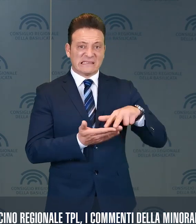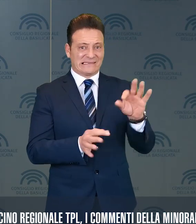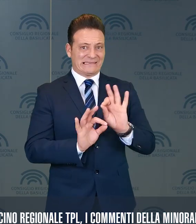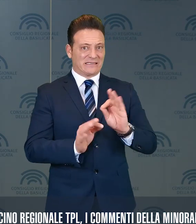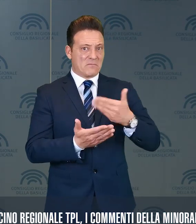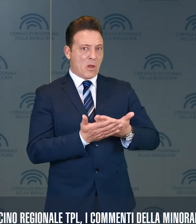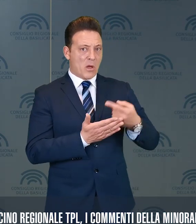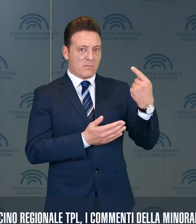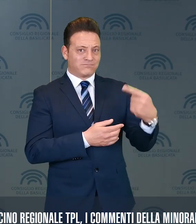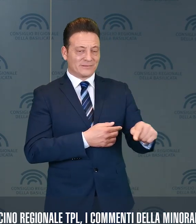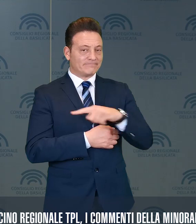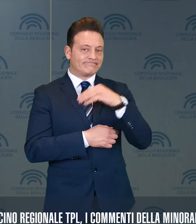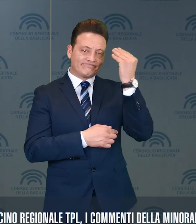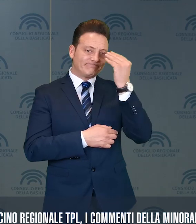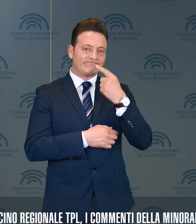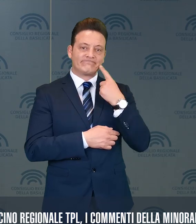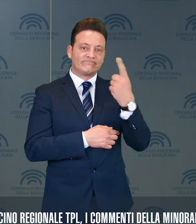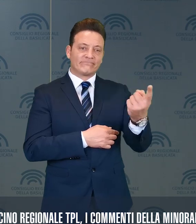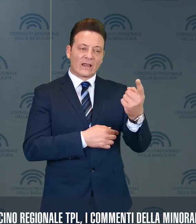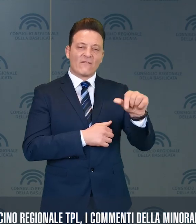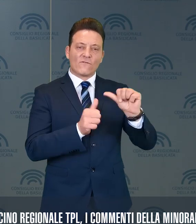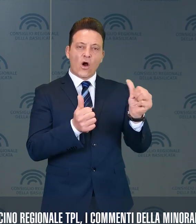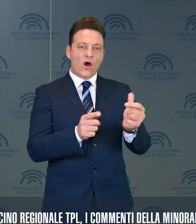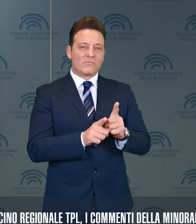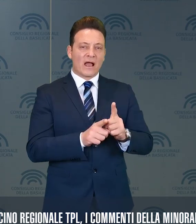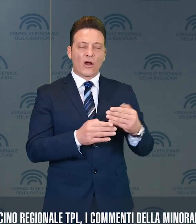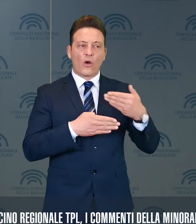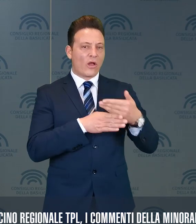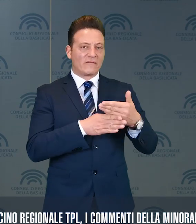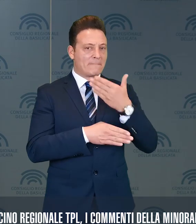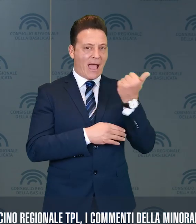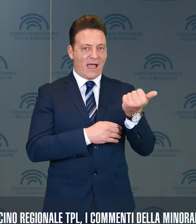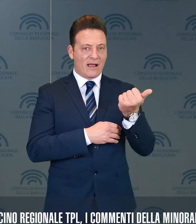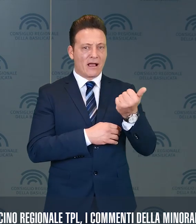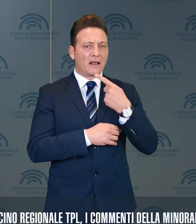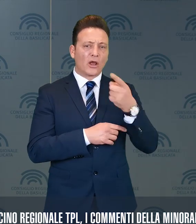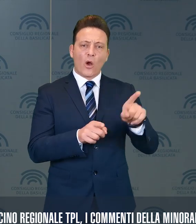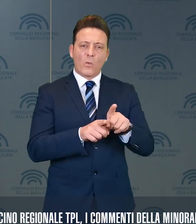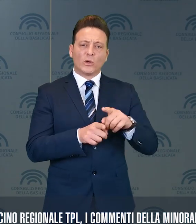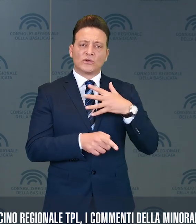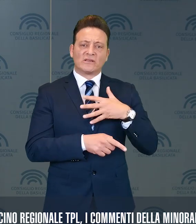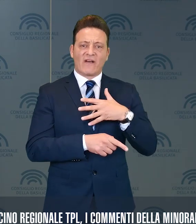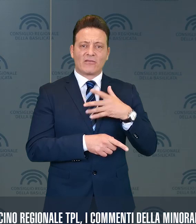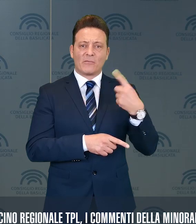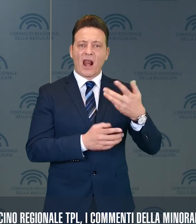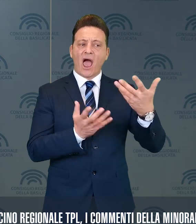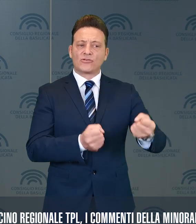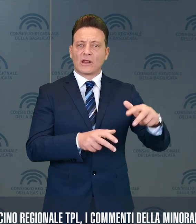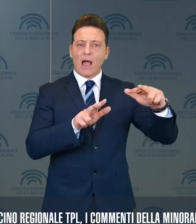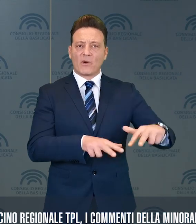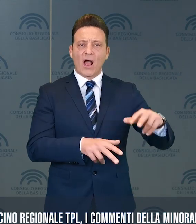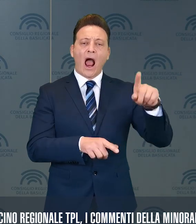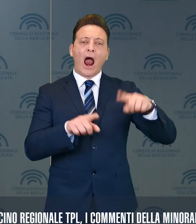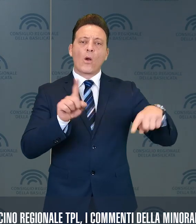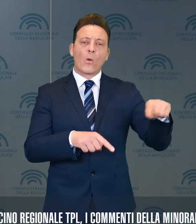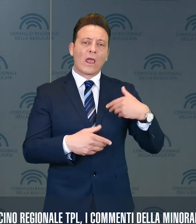proposta che a loro parere ha visto una genesi poco condivisa, si dicono soddisfatti per l'accoglimento di alcuni